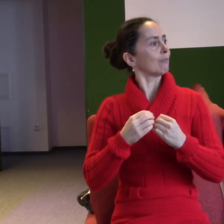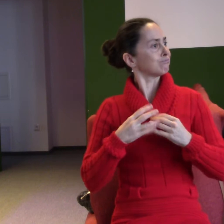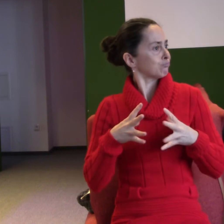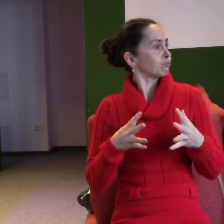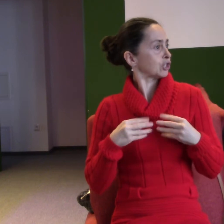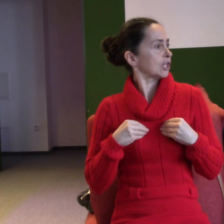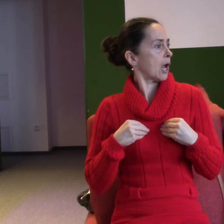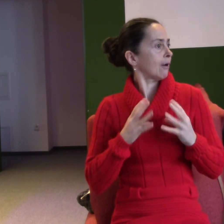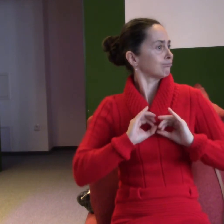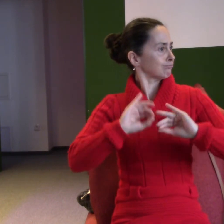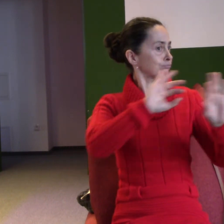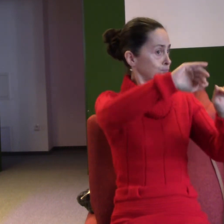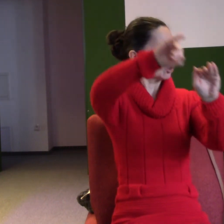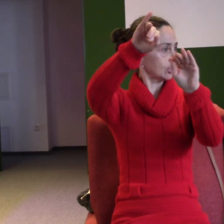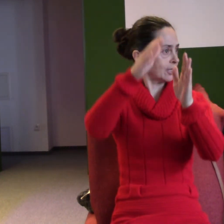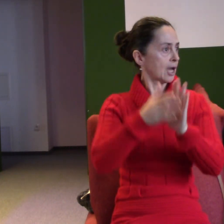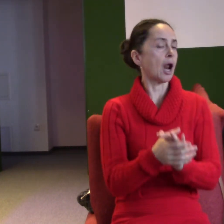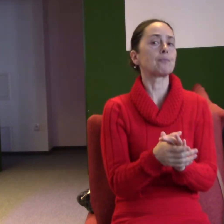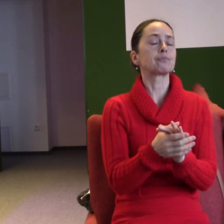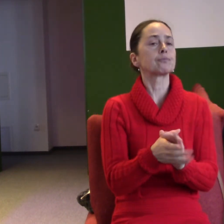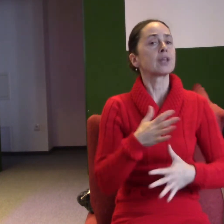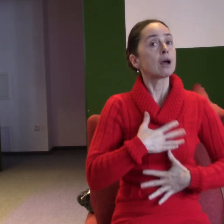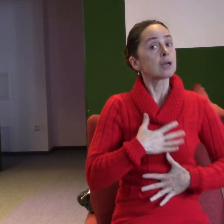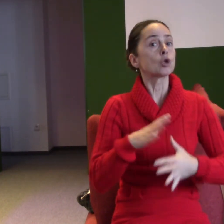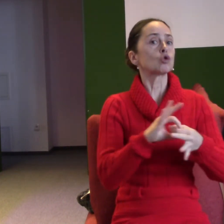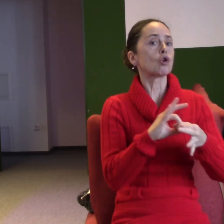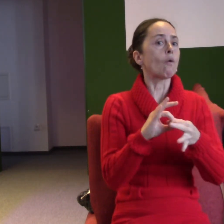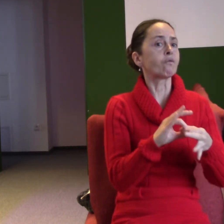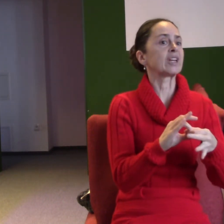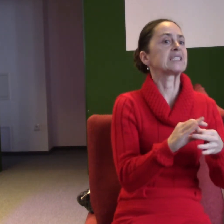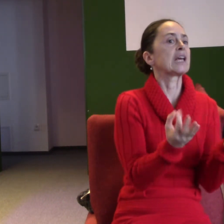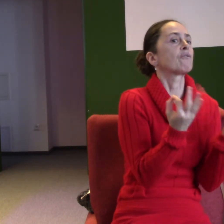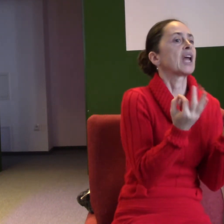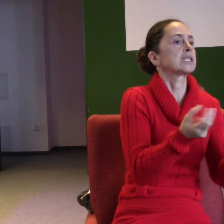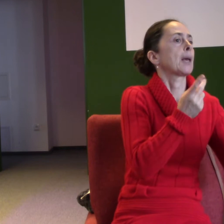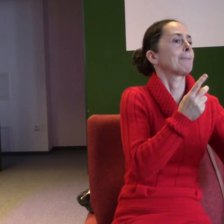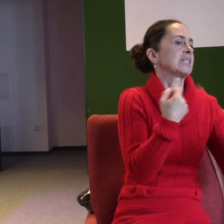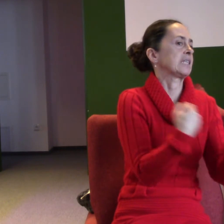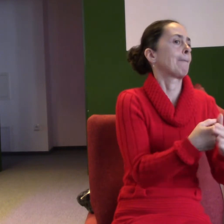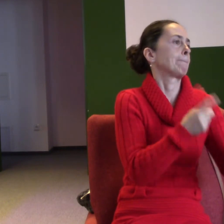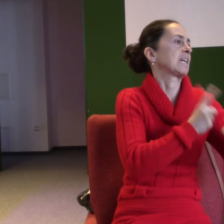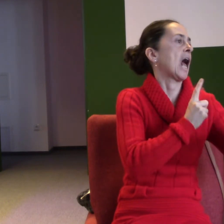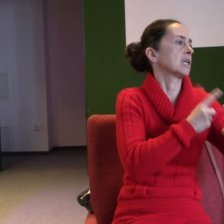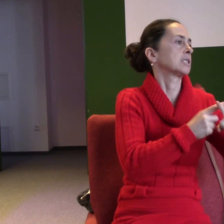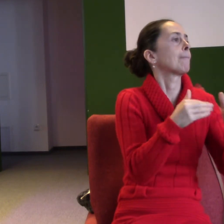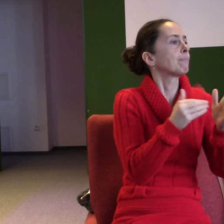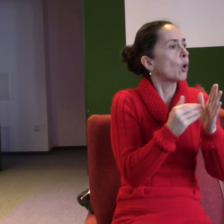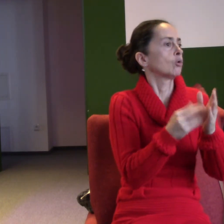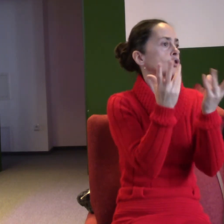Radost totiž souvisí s mnoha praktickými věcmi a proto o ní potřebuje mluvit. Když totiž radost, o které dneska chci